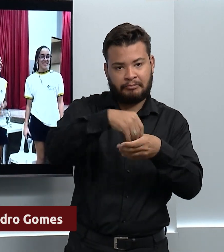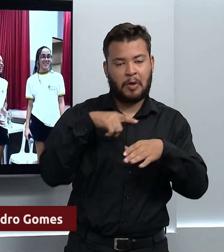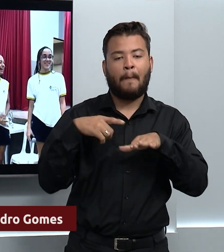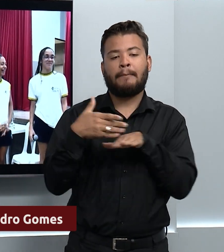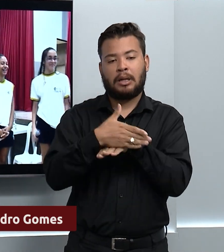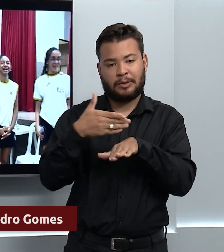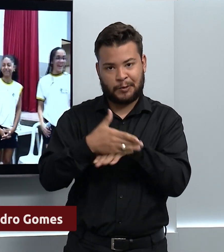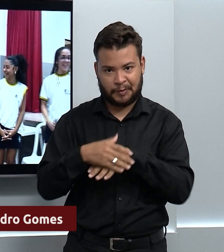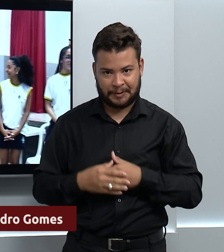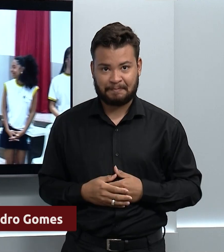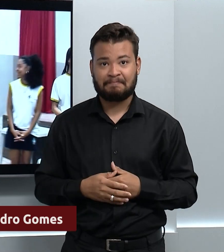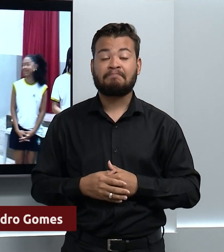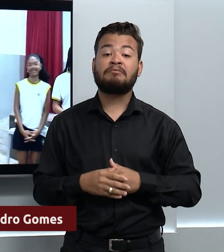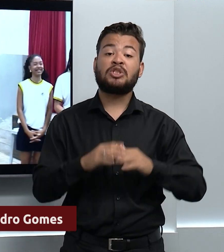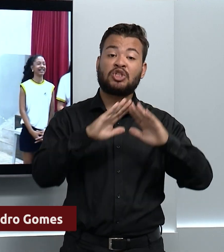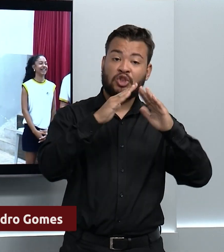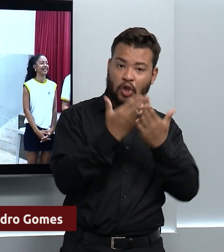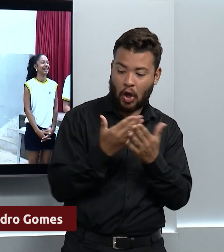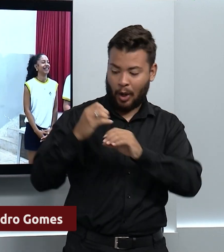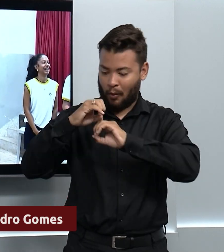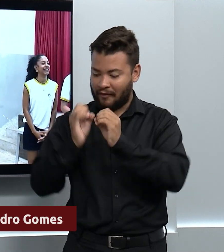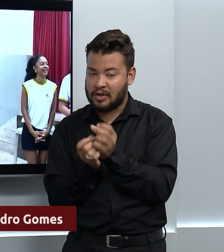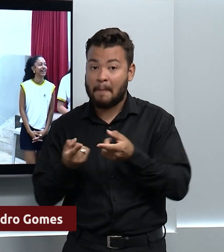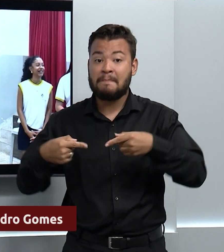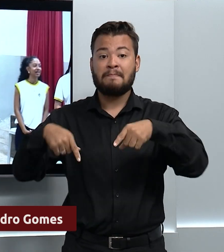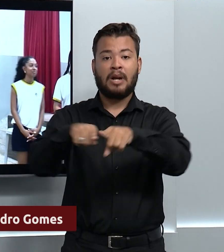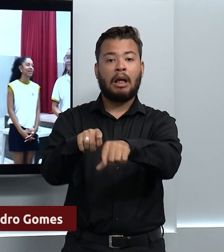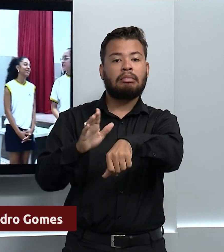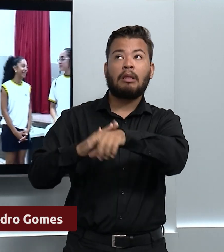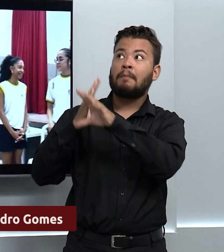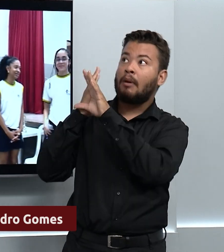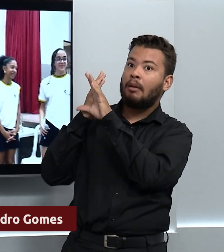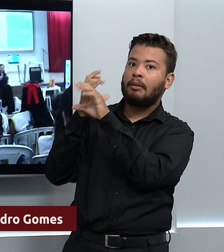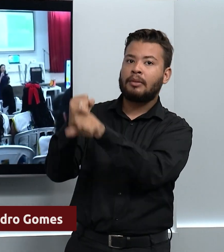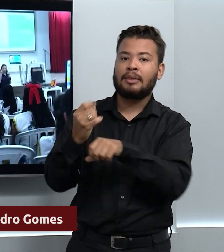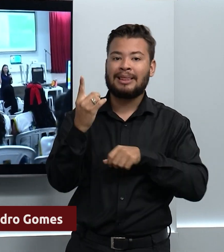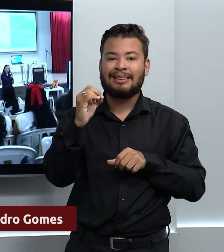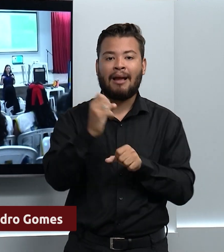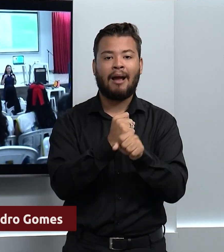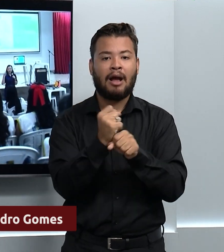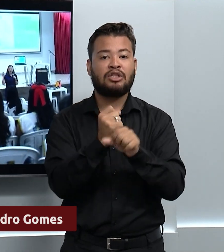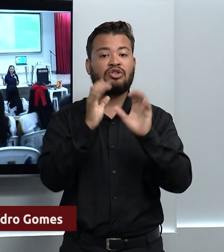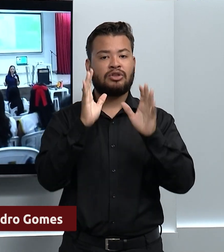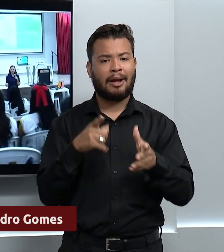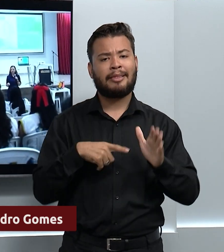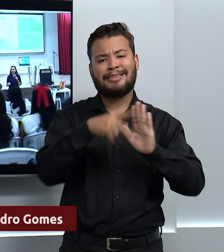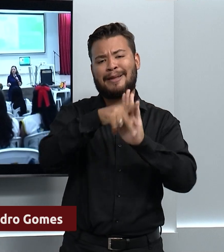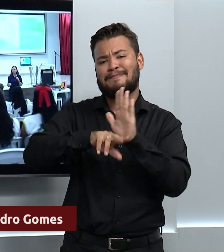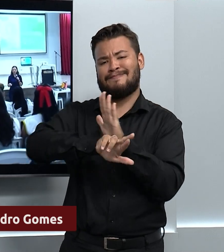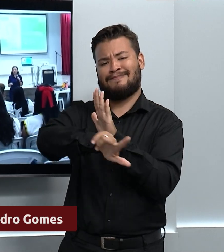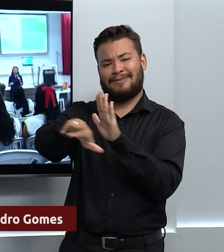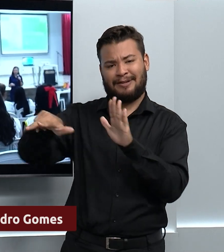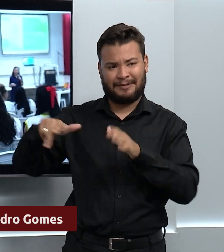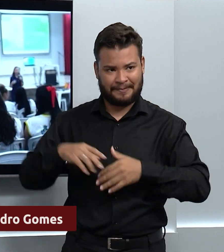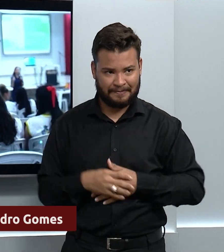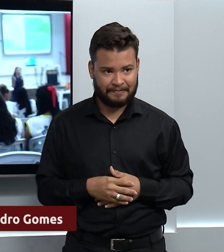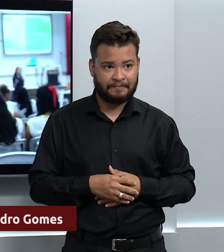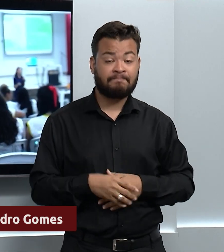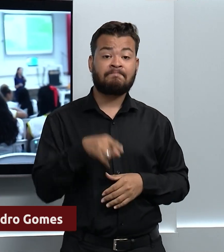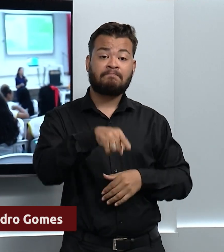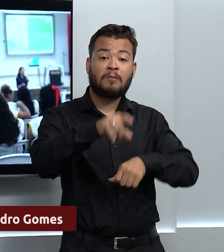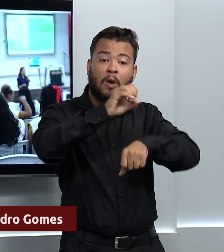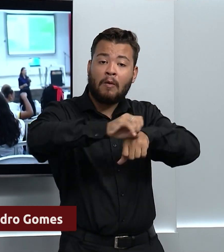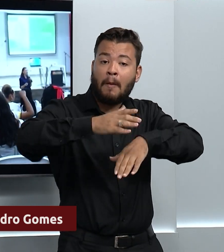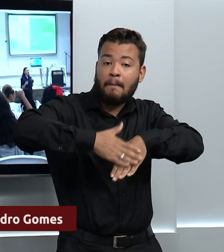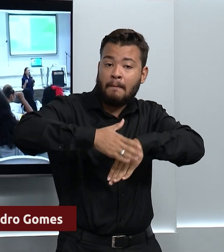parceria da escola com a UFG já dura 10 anos em diferentes projetos. A oficina